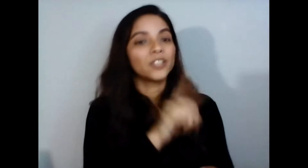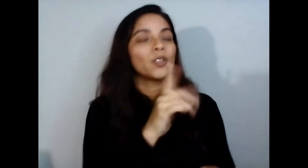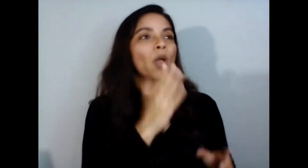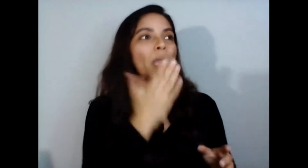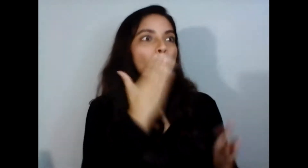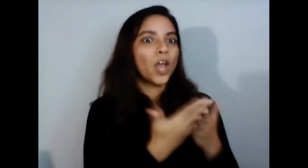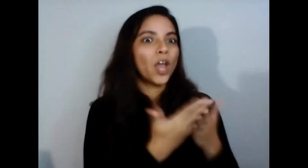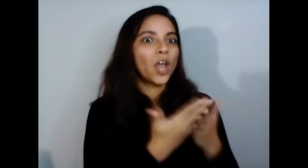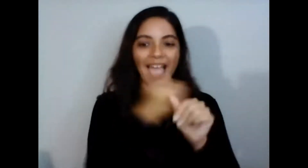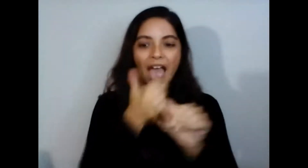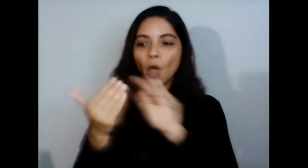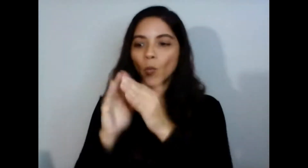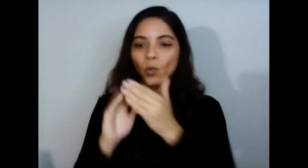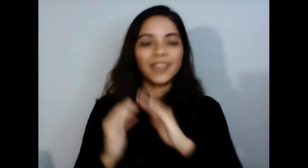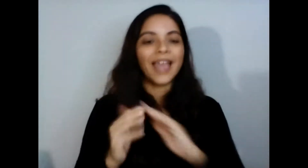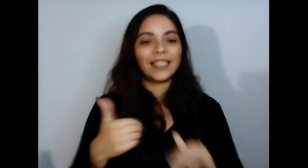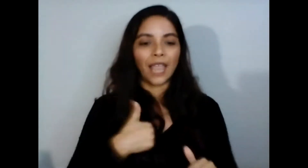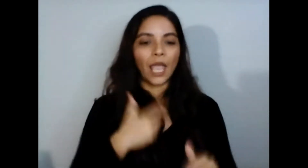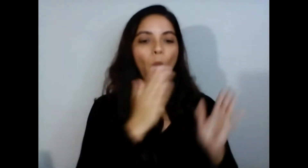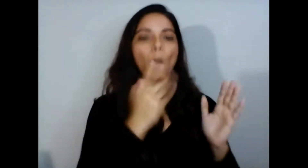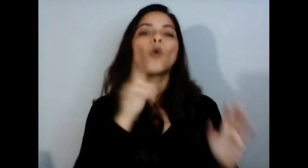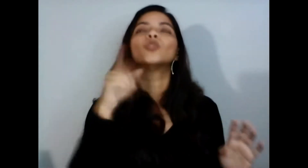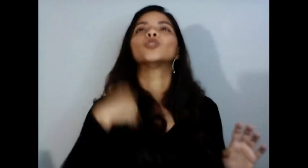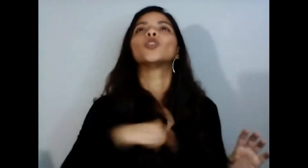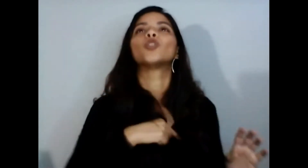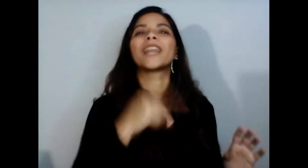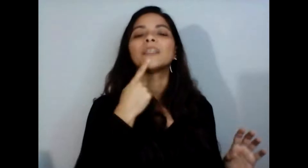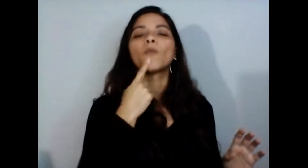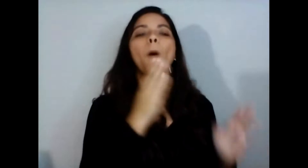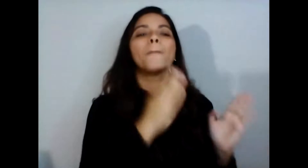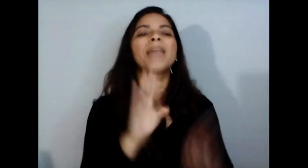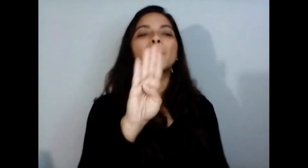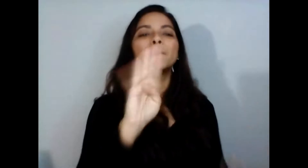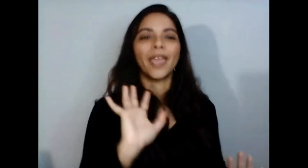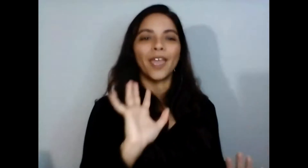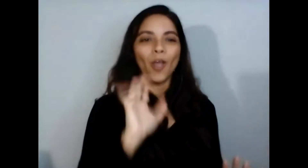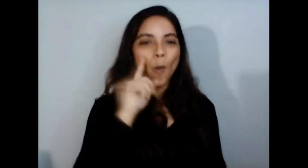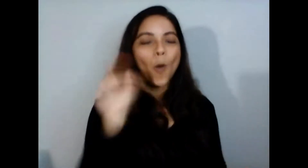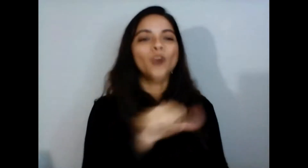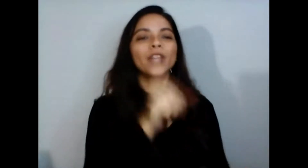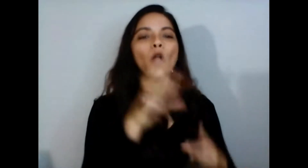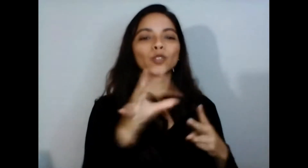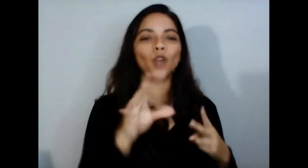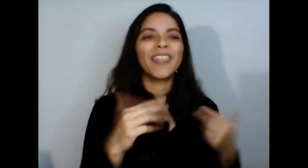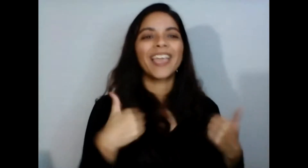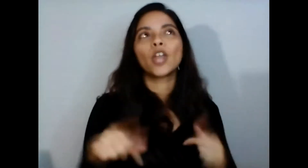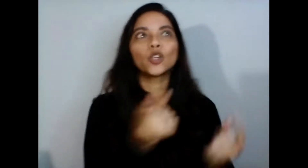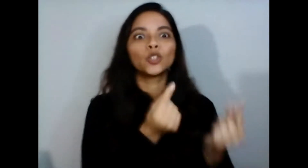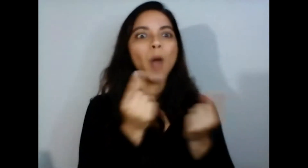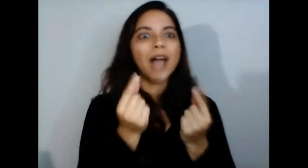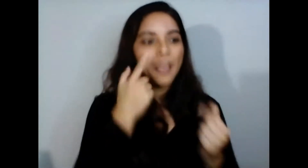llevarles esa literatura y un poquito verdad digo yo de conversación para que ellos